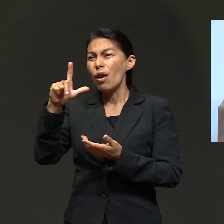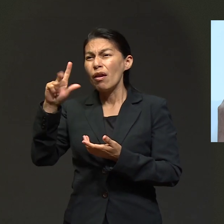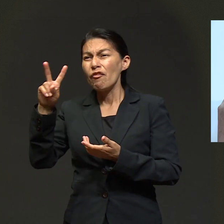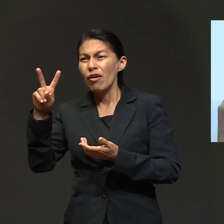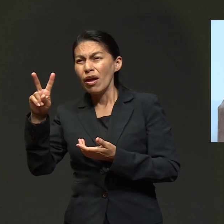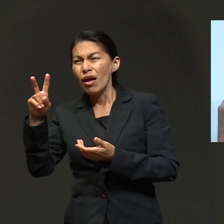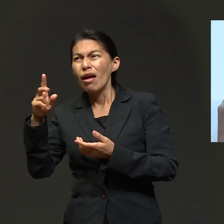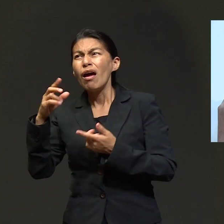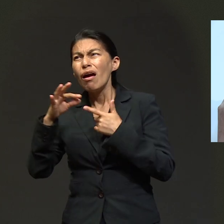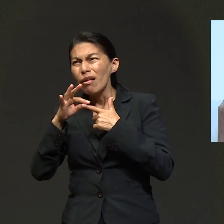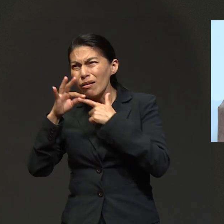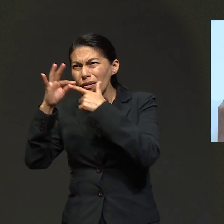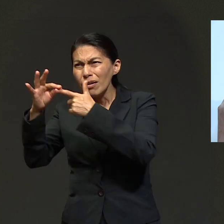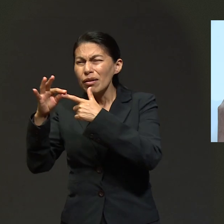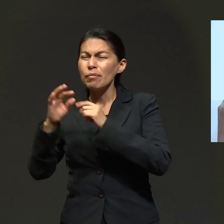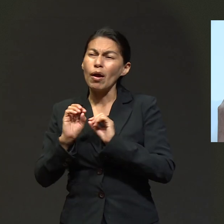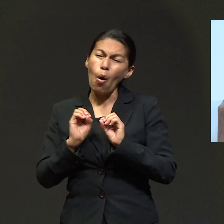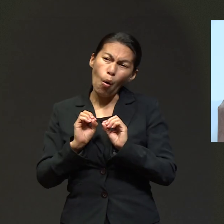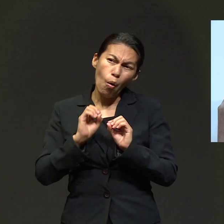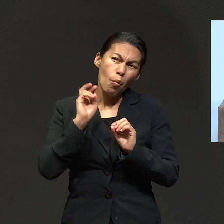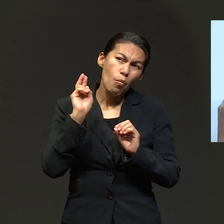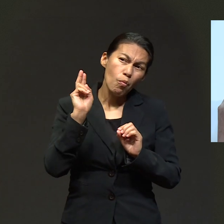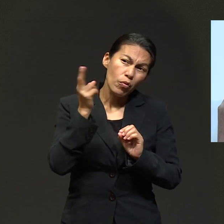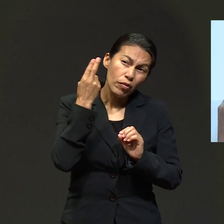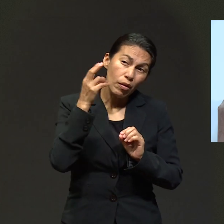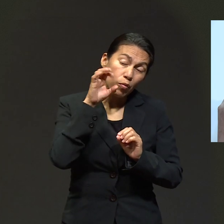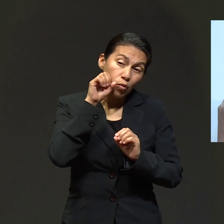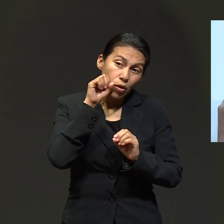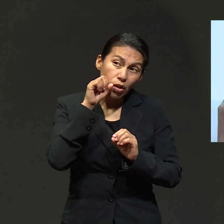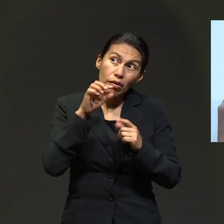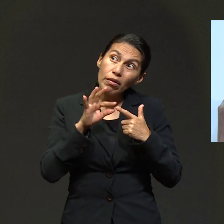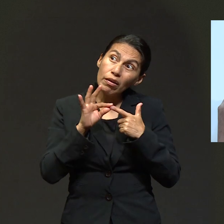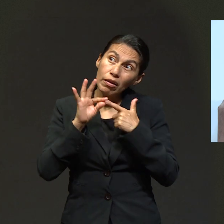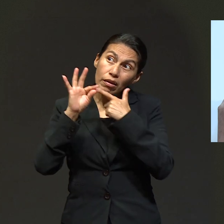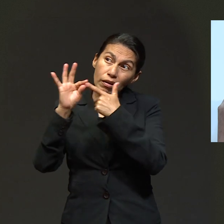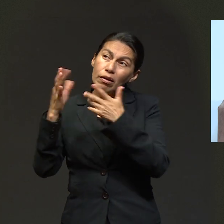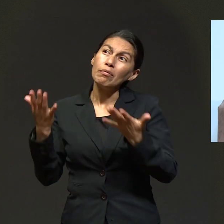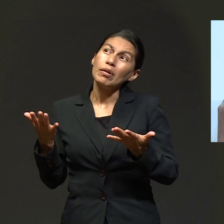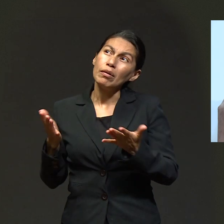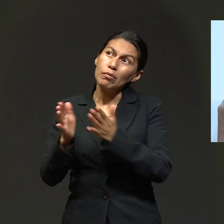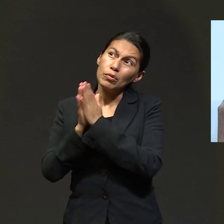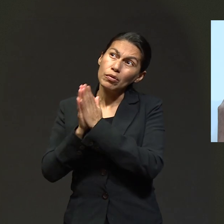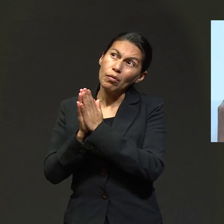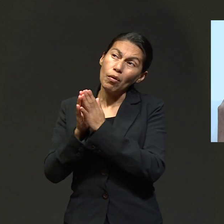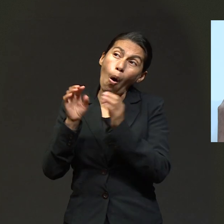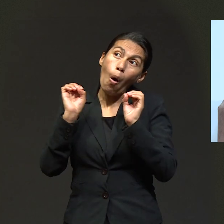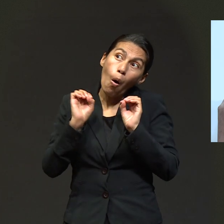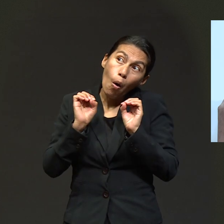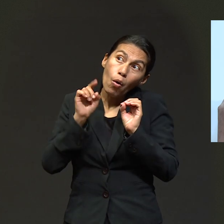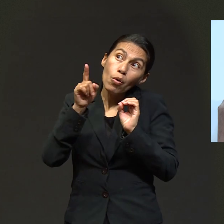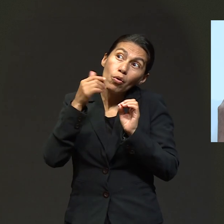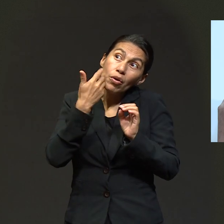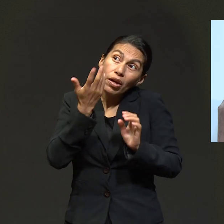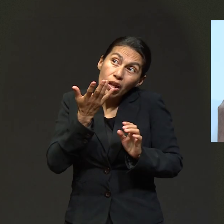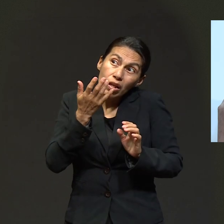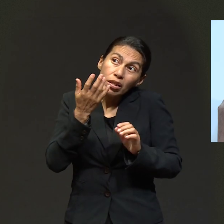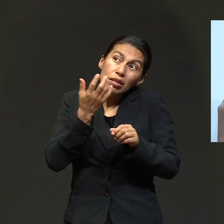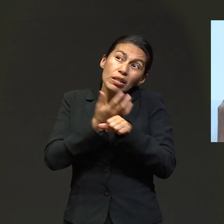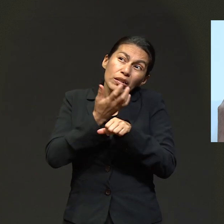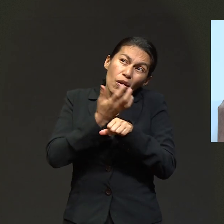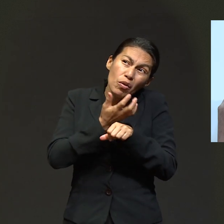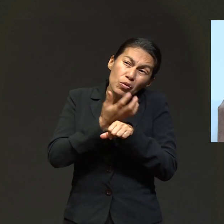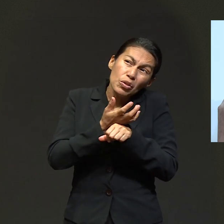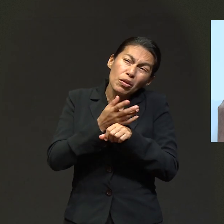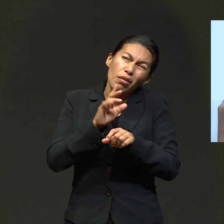diríjeme. Si tú quieres que vaya a Montemorelos, diríjeme. Y de pronto vino a mi mente, digo, bueno, y si es posible a lo